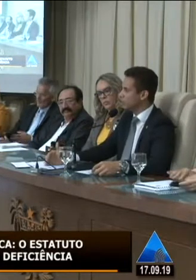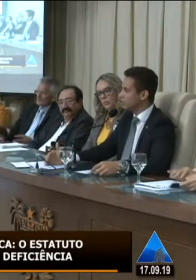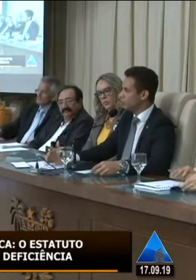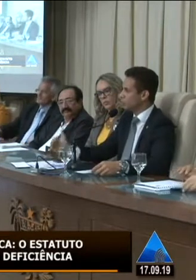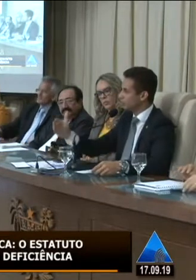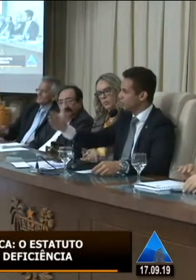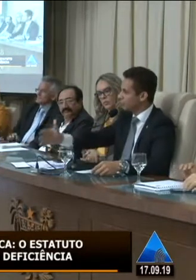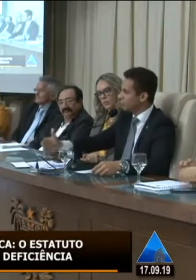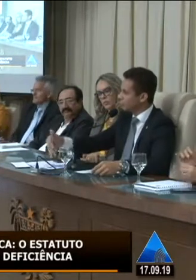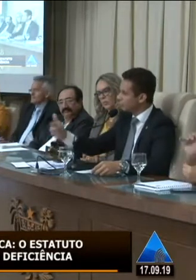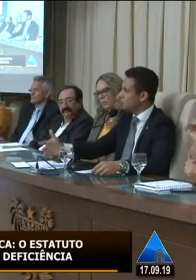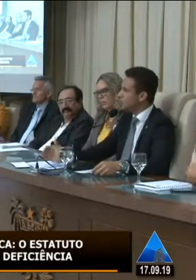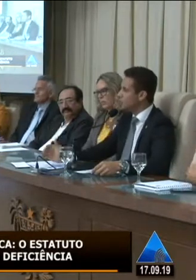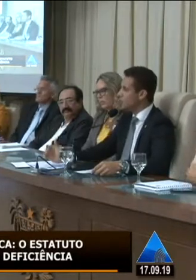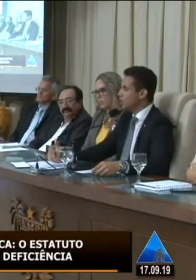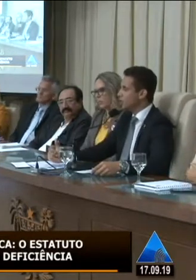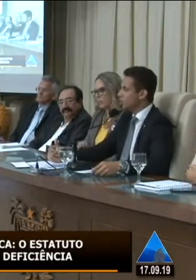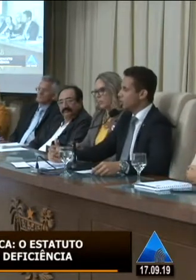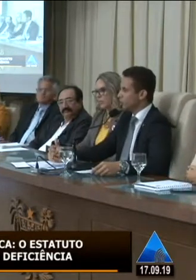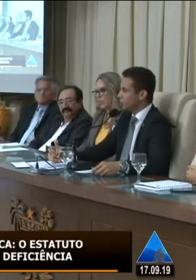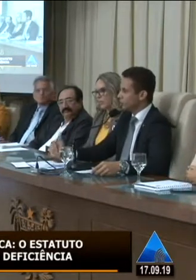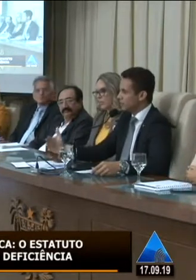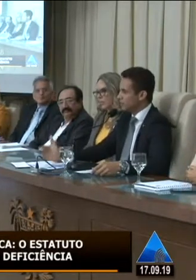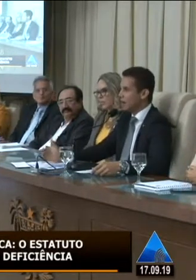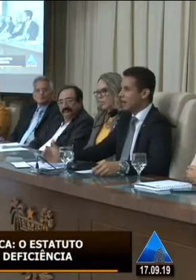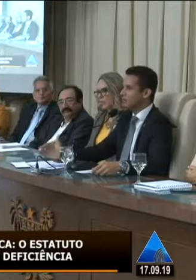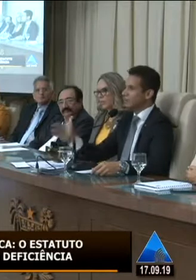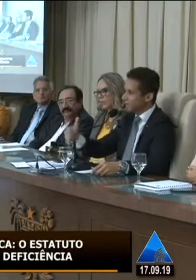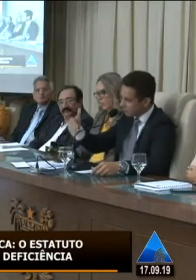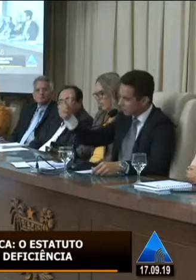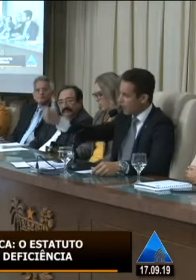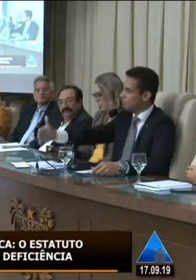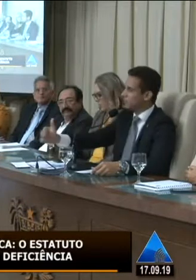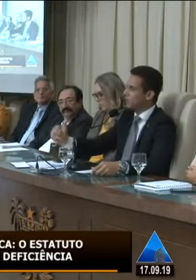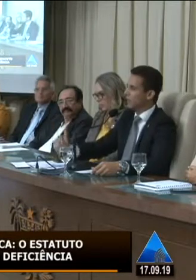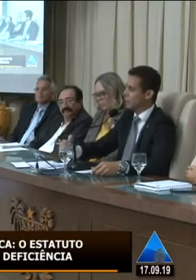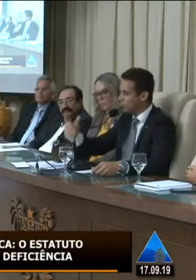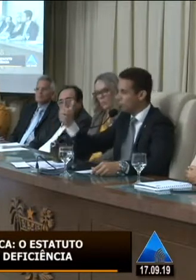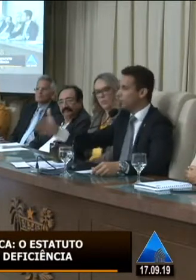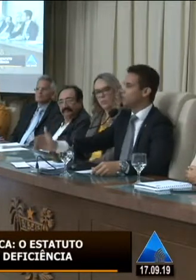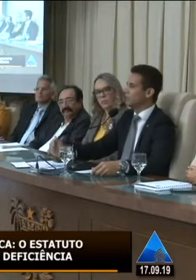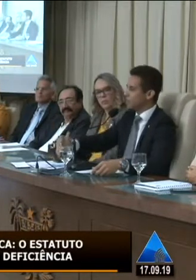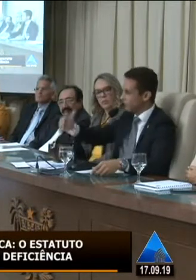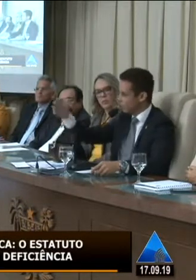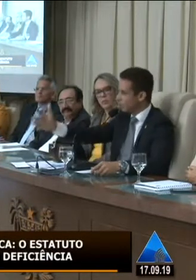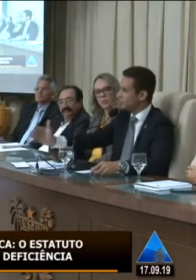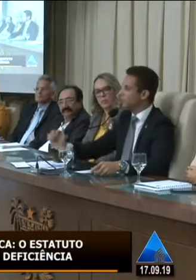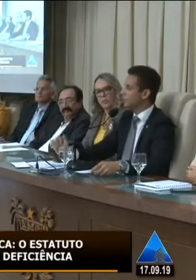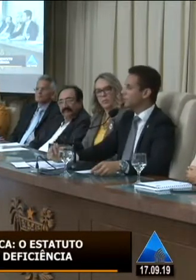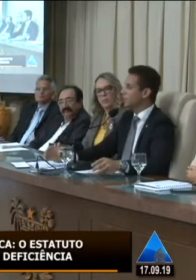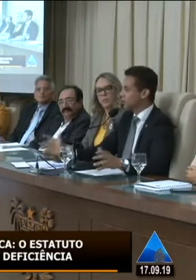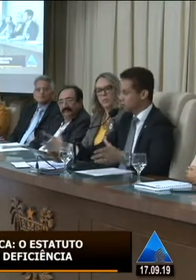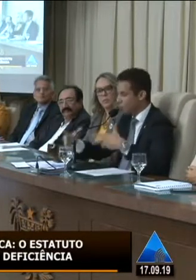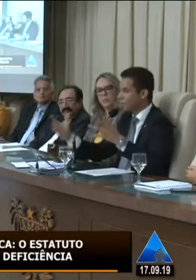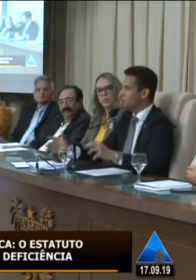contribuição de outros colegas deputados que inclusive outros deputados aqui na casa também tem trago esse tema tem discutido esse tema tem levantado esse